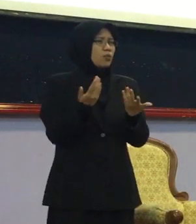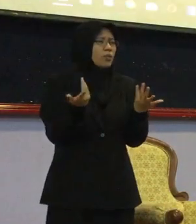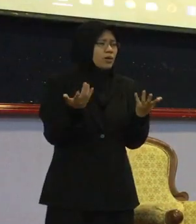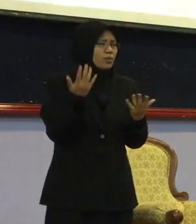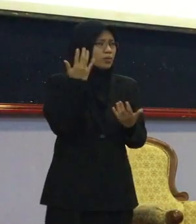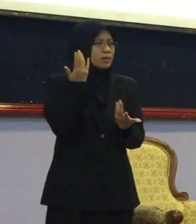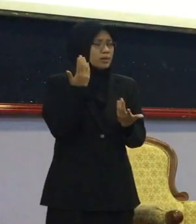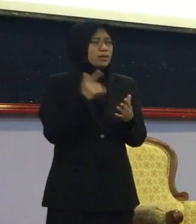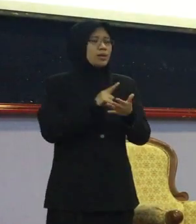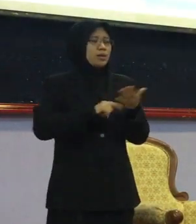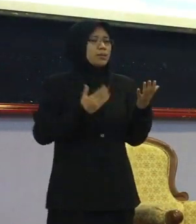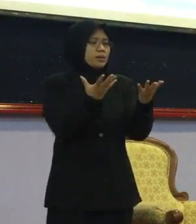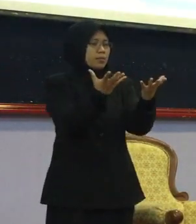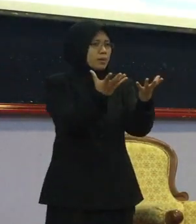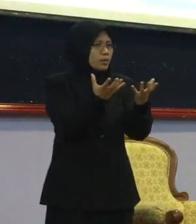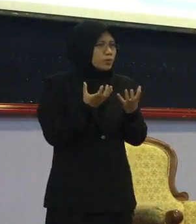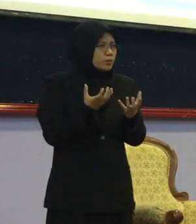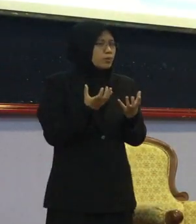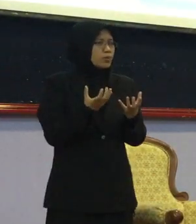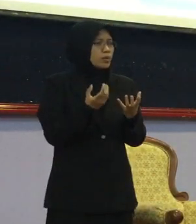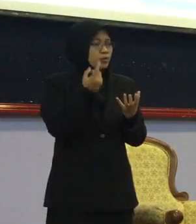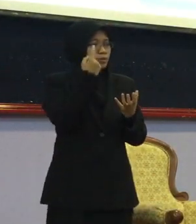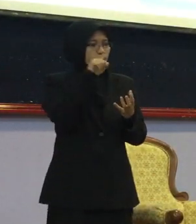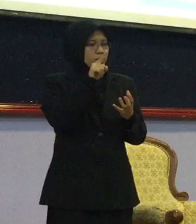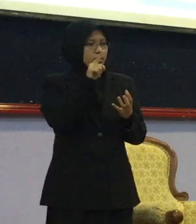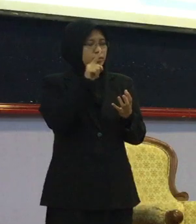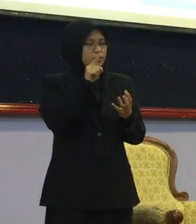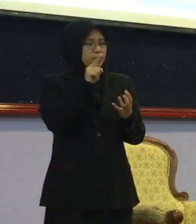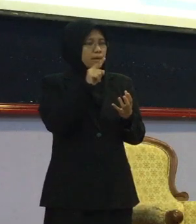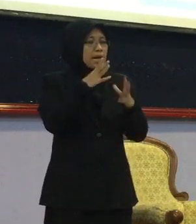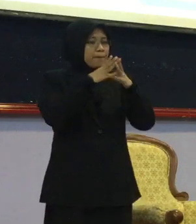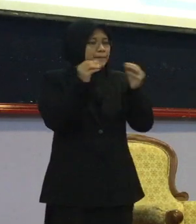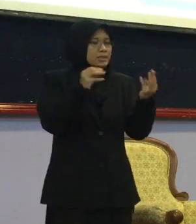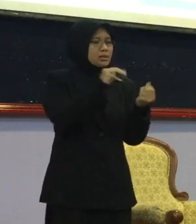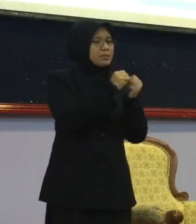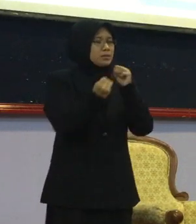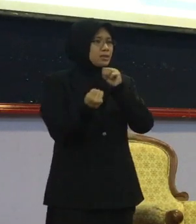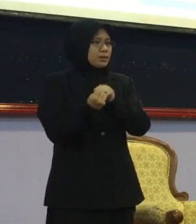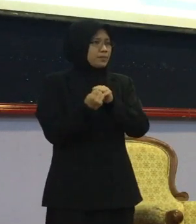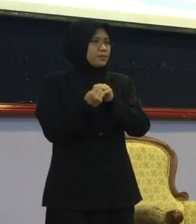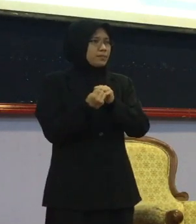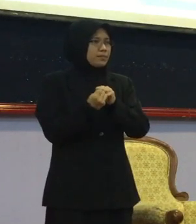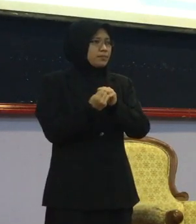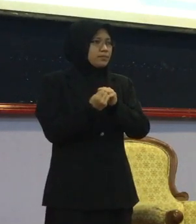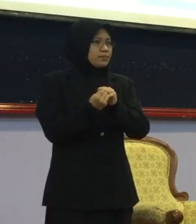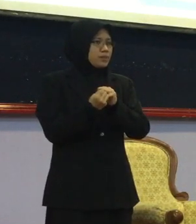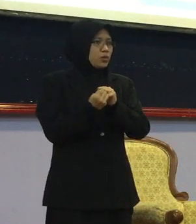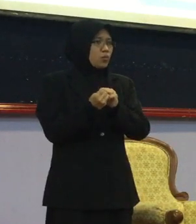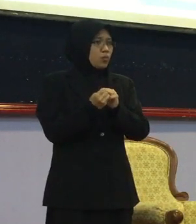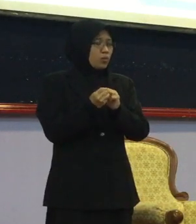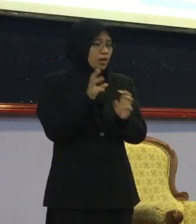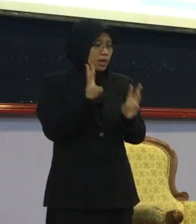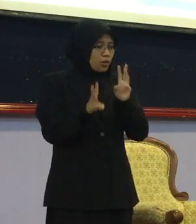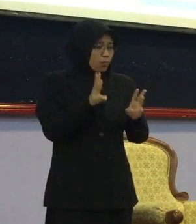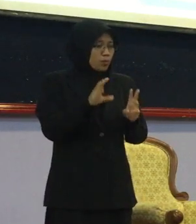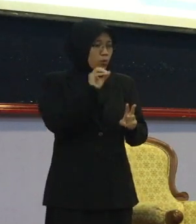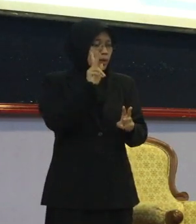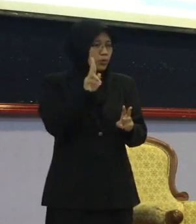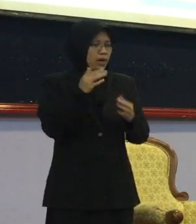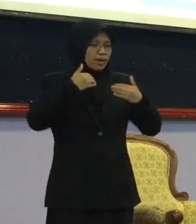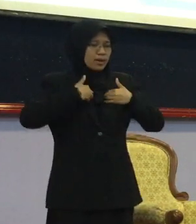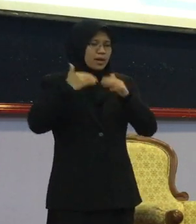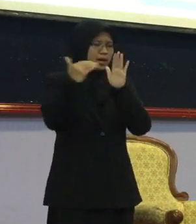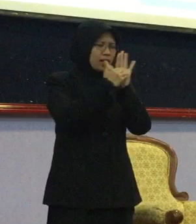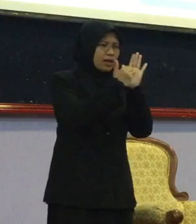Untuk Merencanakan Jalan keluar Merencanakan jalan keluar Dalam upaya Walaupun Ada rintangan